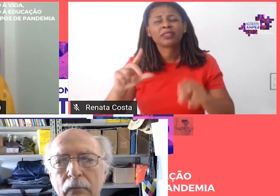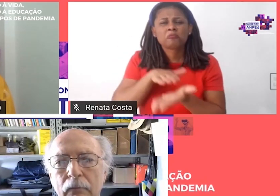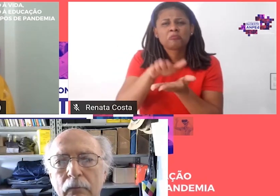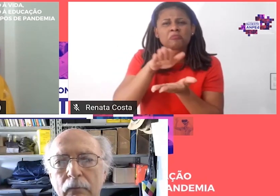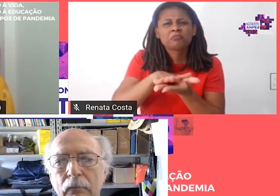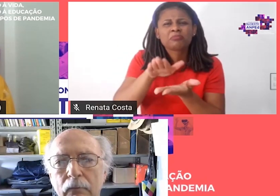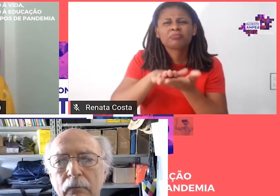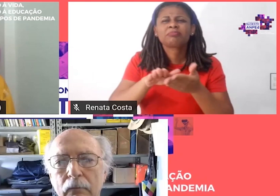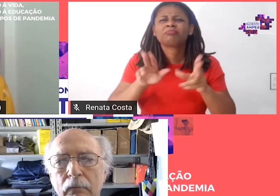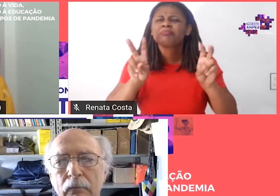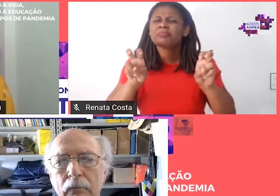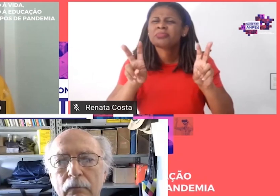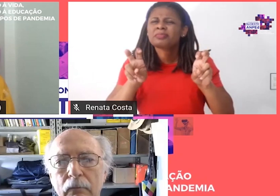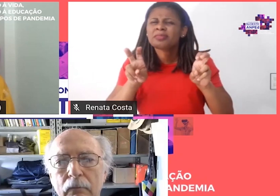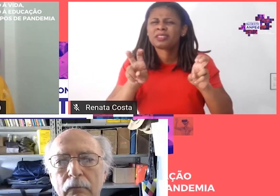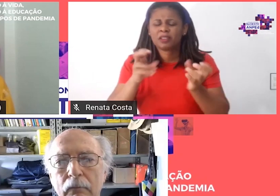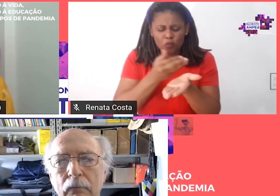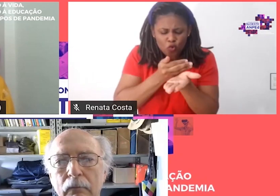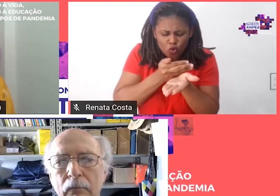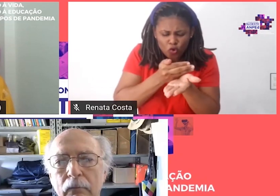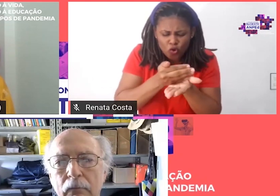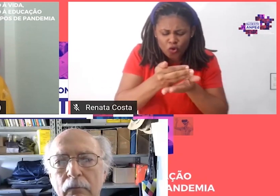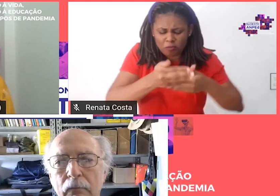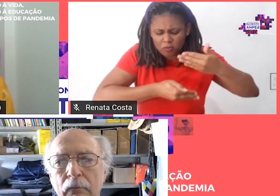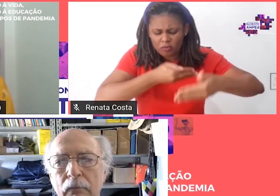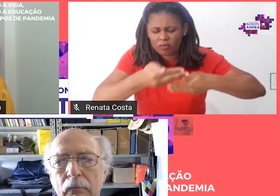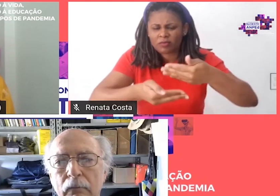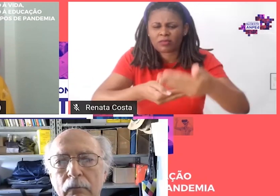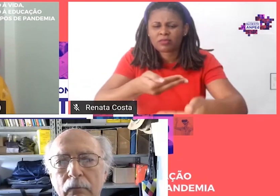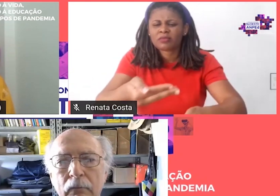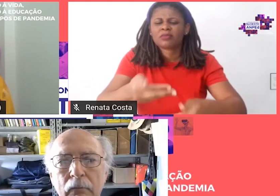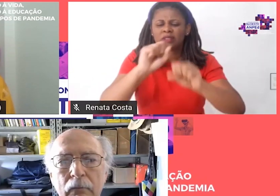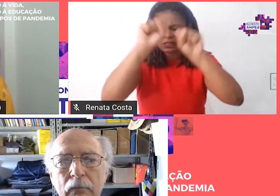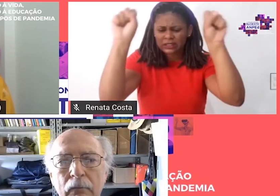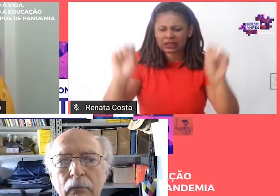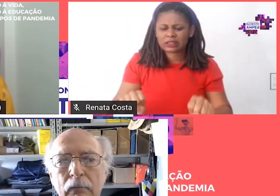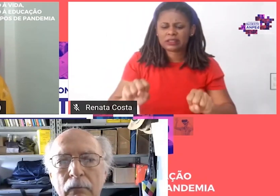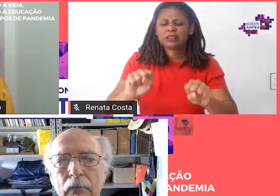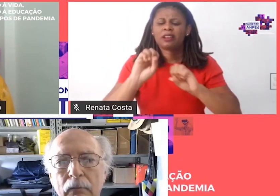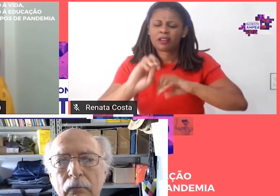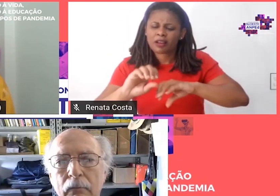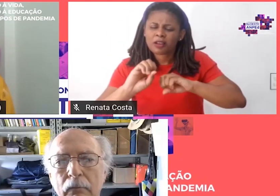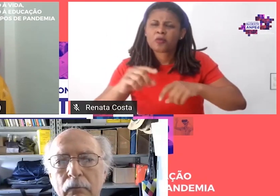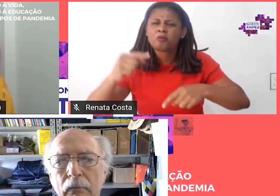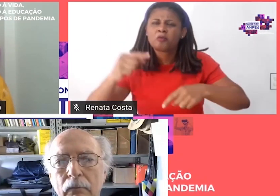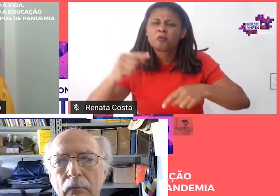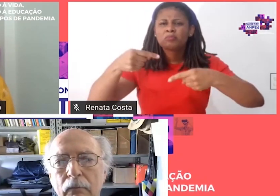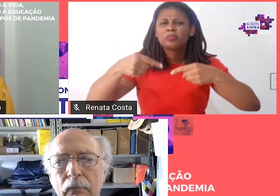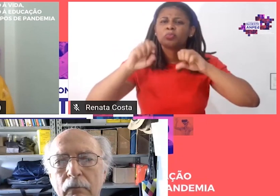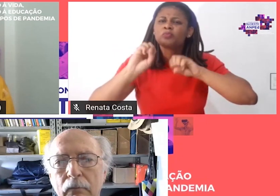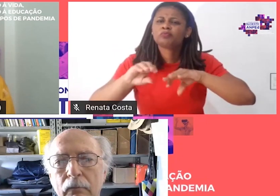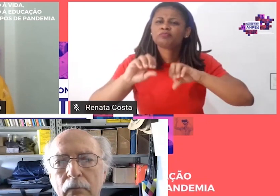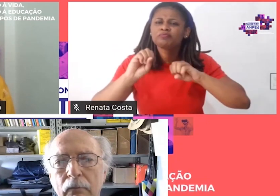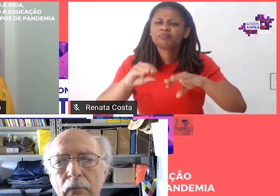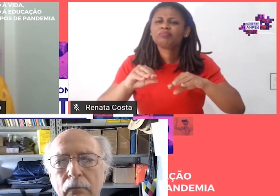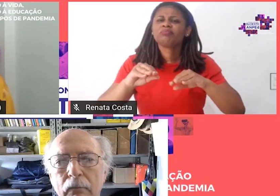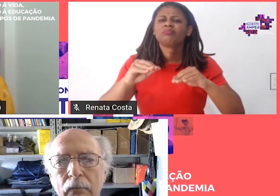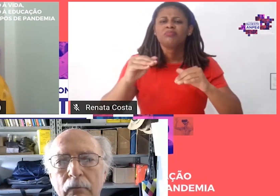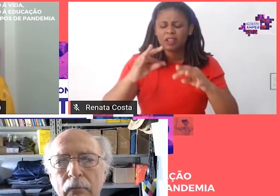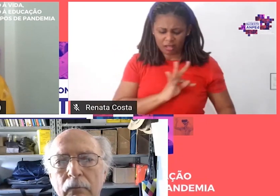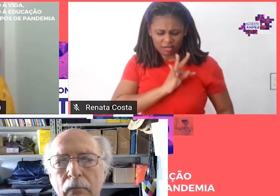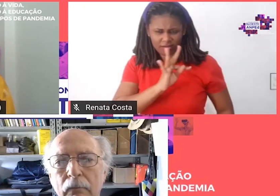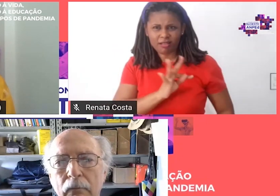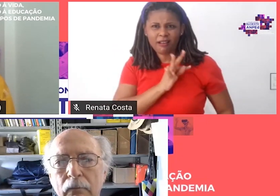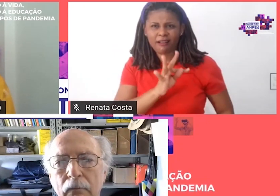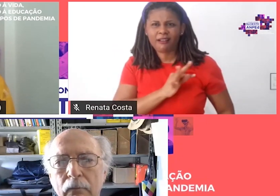formação dos sistemas educacionais, políticas educacionais, ensino técnico e ensino superior. Desde